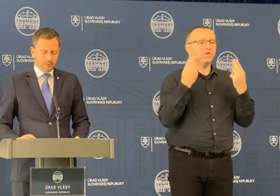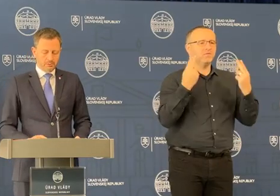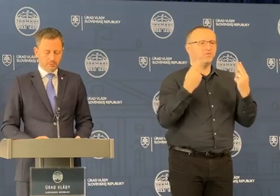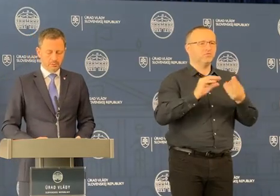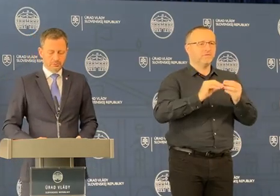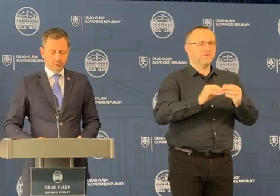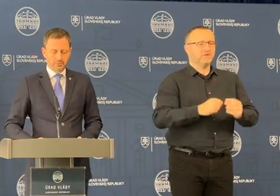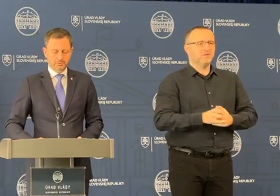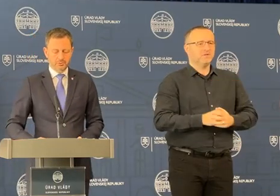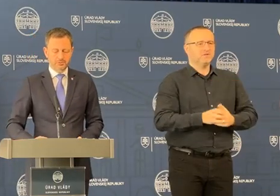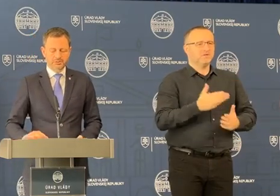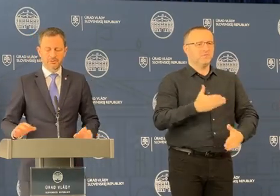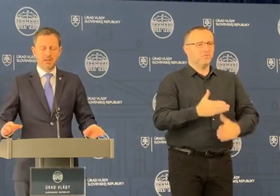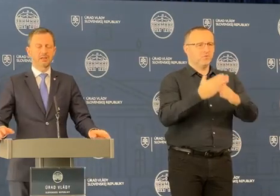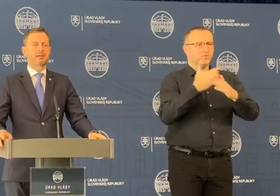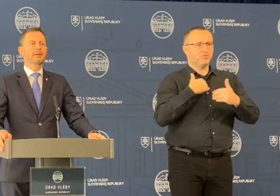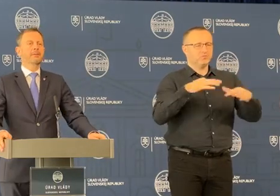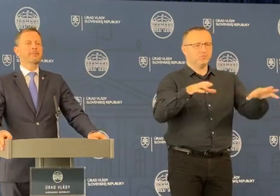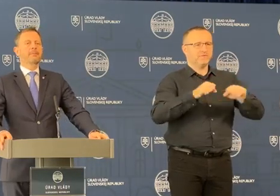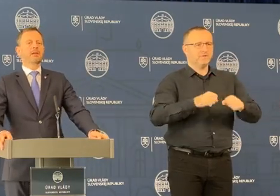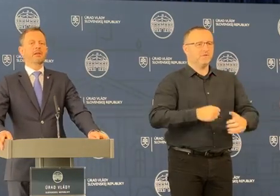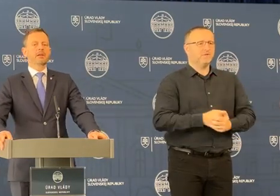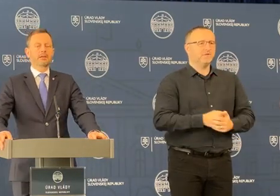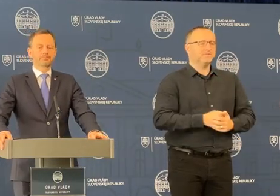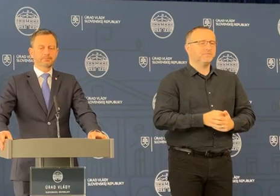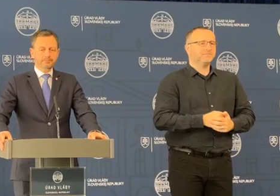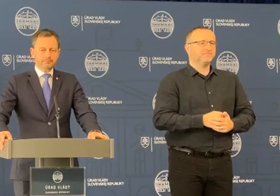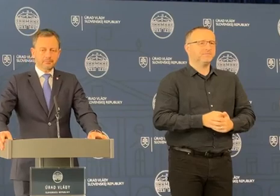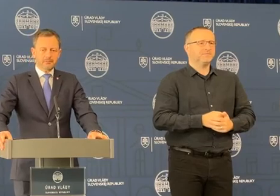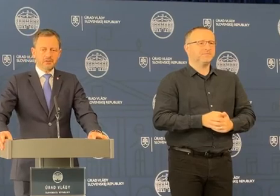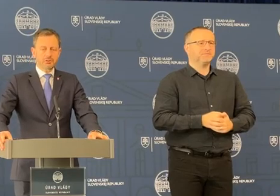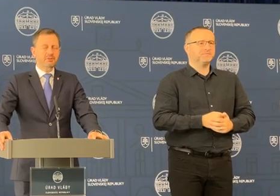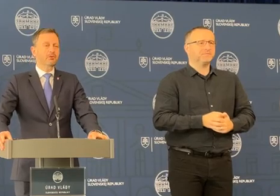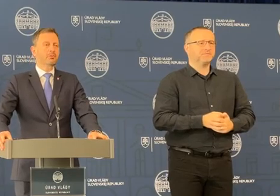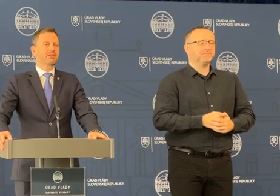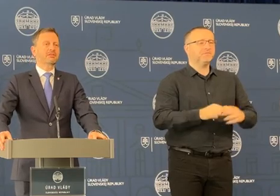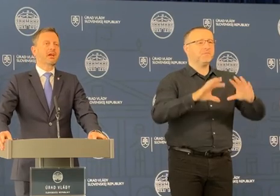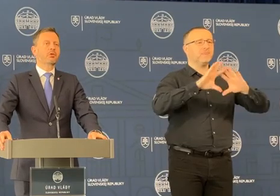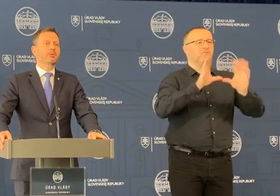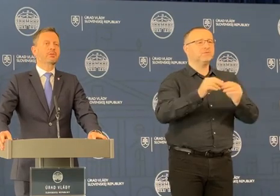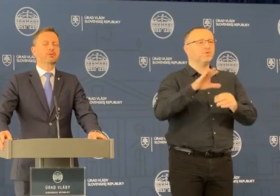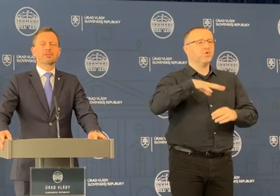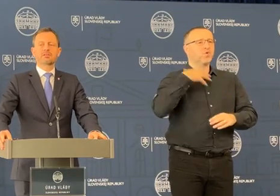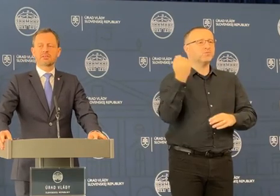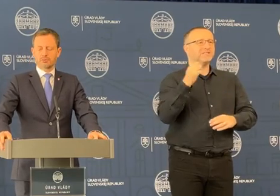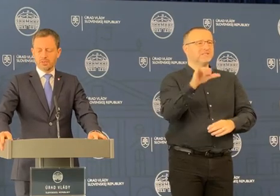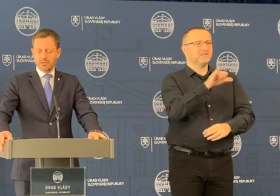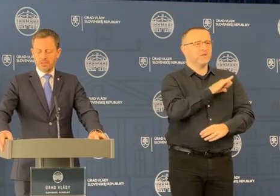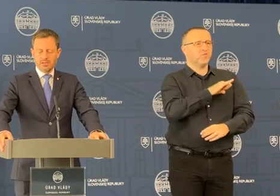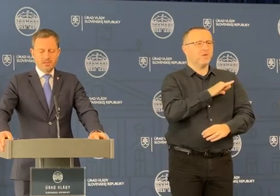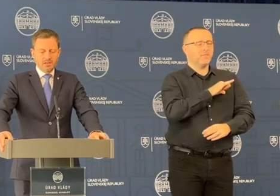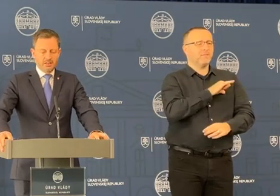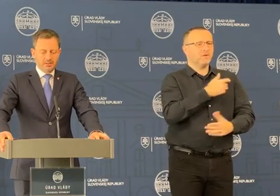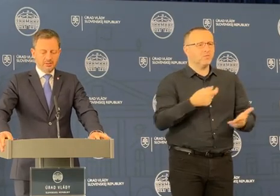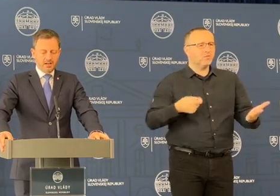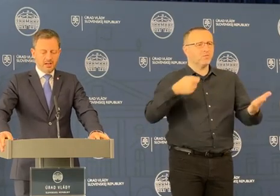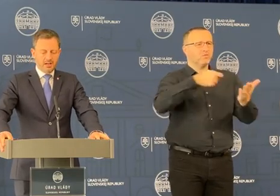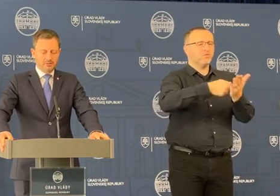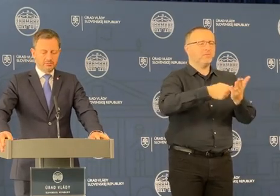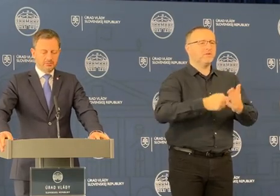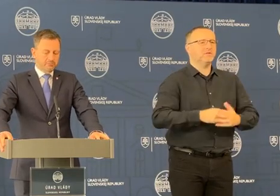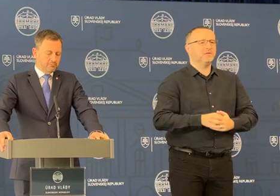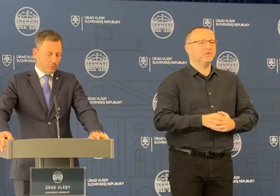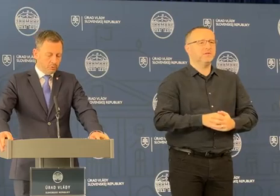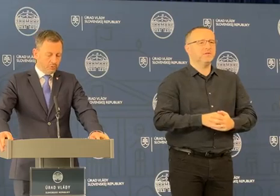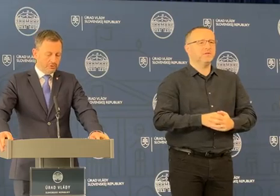pomoc, ktorú sme schválili, je Všeobecný hospodársky záujem, ktorý nadvezuje na